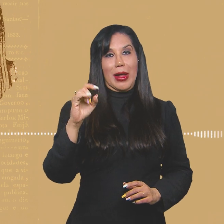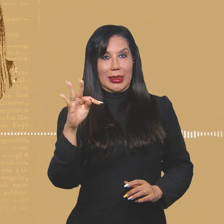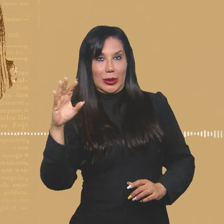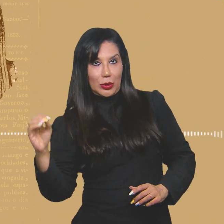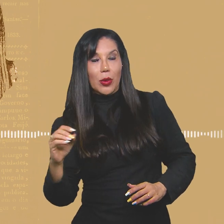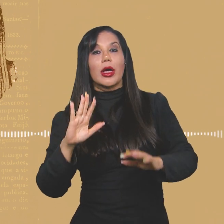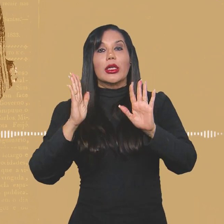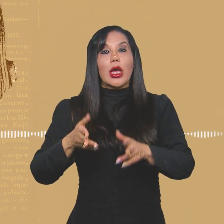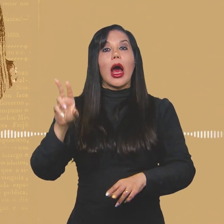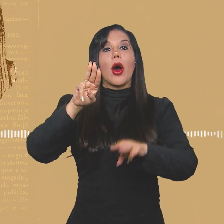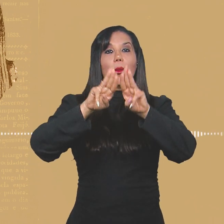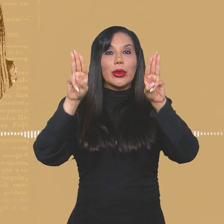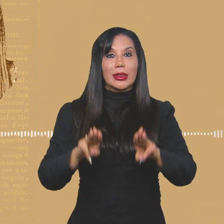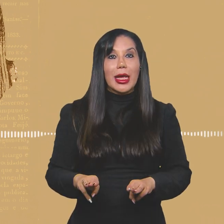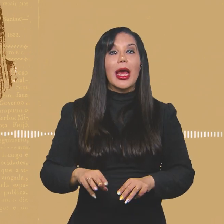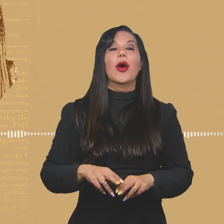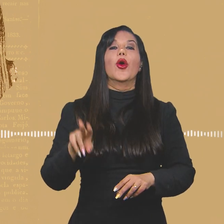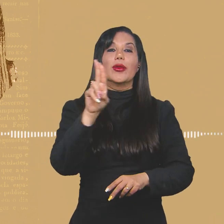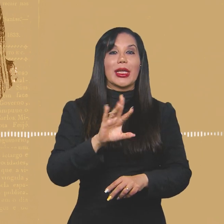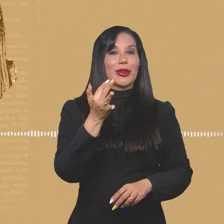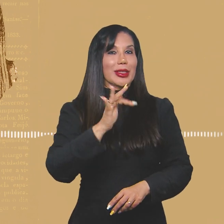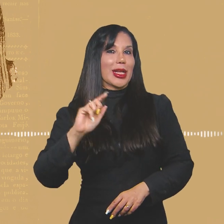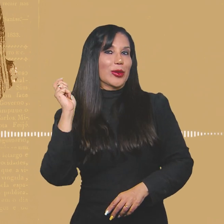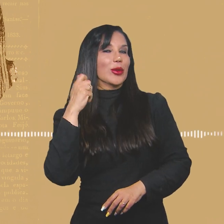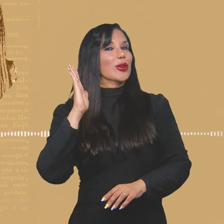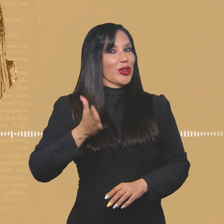passar pelo Museu da Universidade Federal do Rio Grande do Sul.